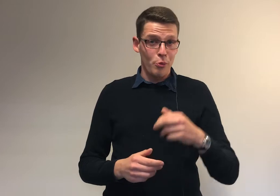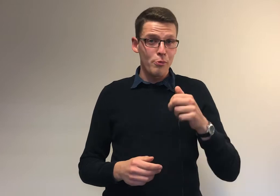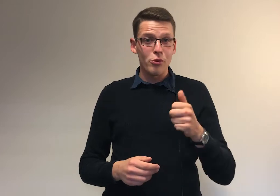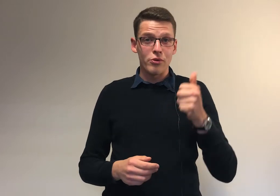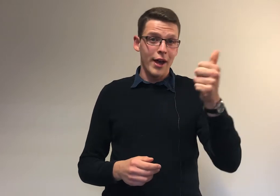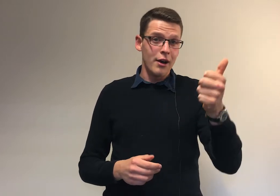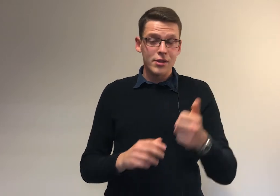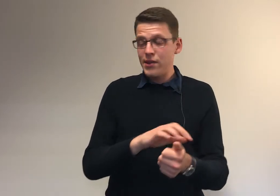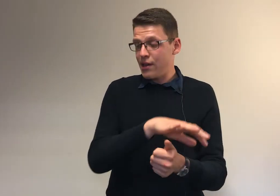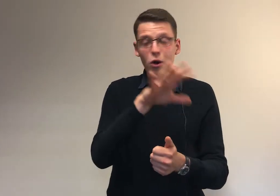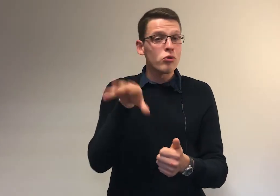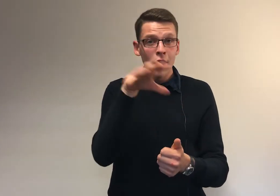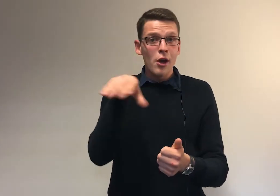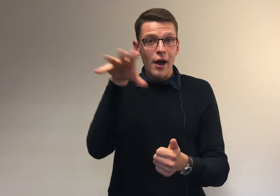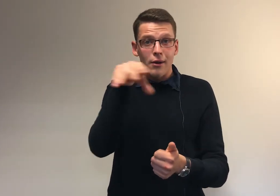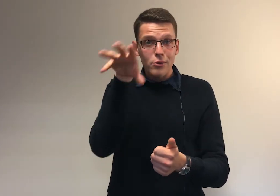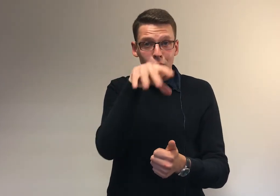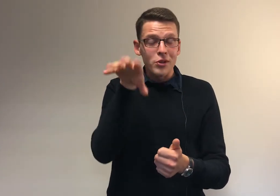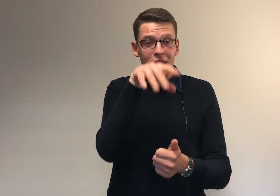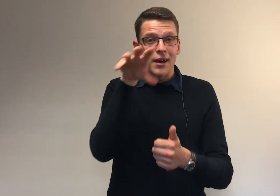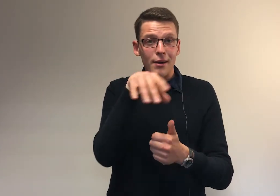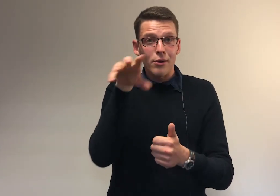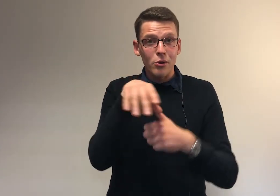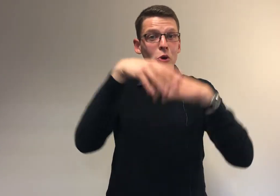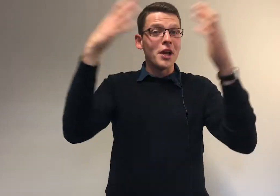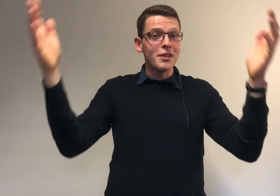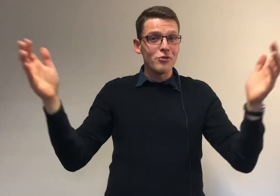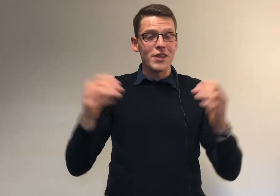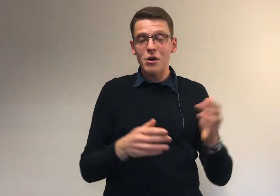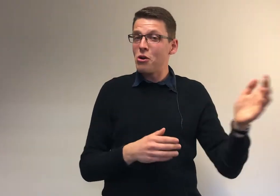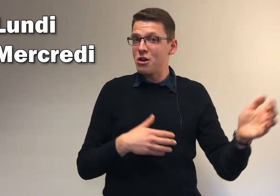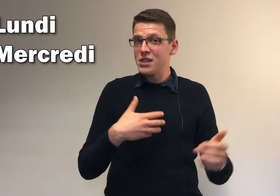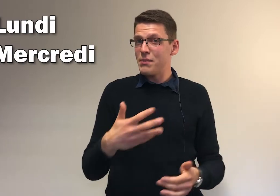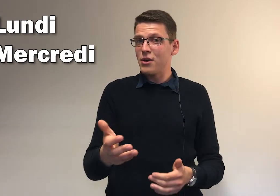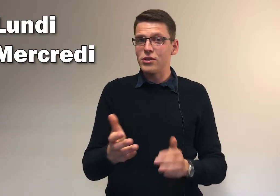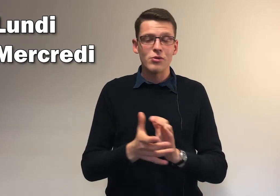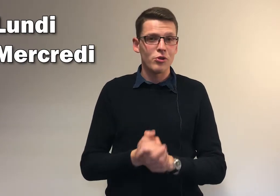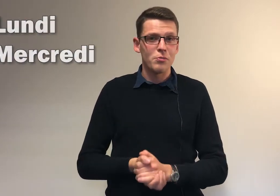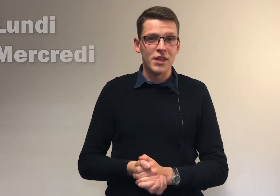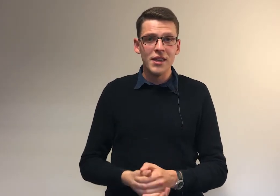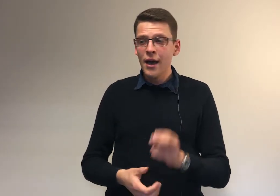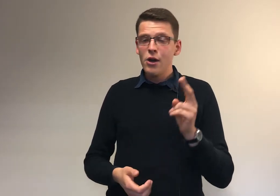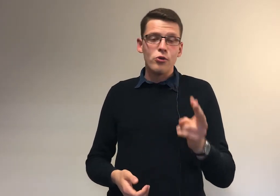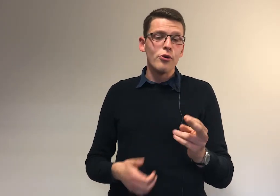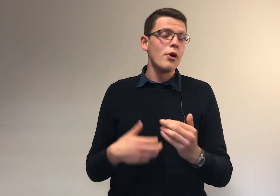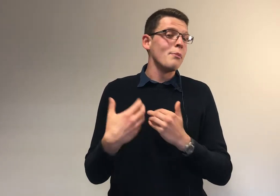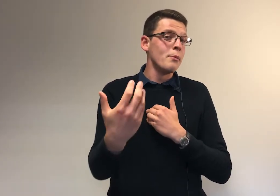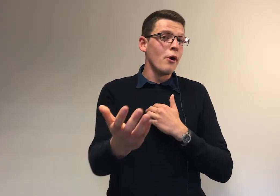propose un, des séances d'entretien collectif, je vais dire le lundi et le mercredi sur le temps de midi. Deux, un moment